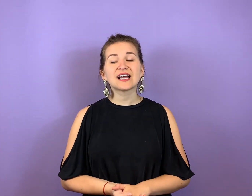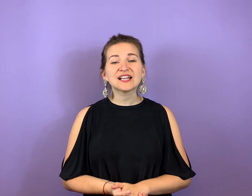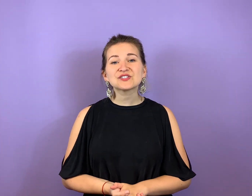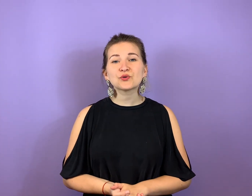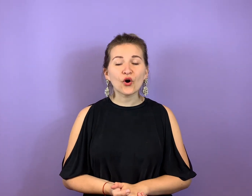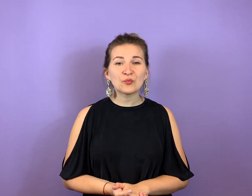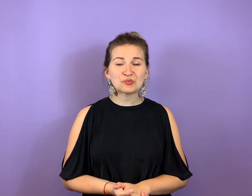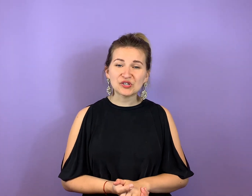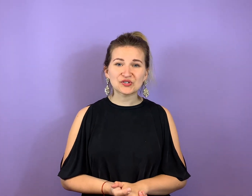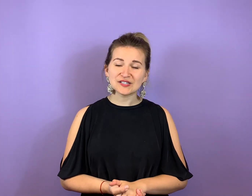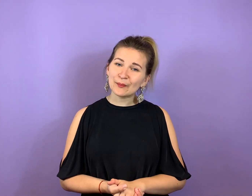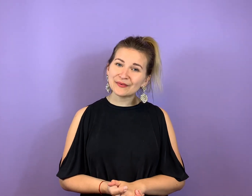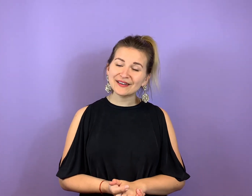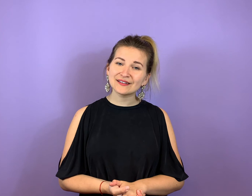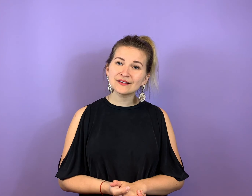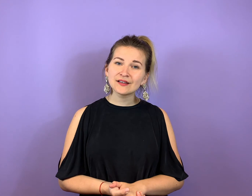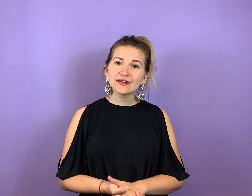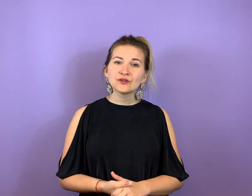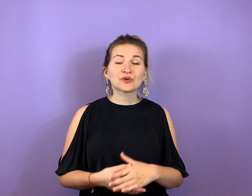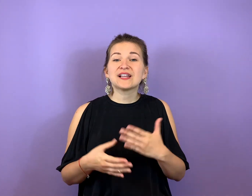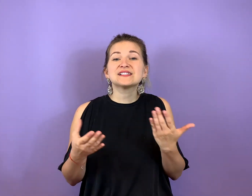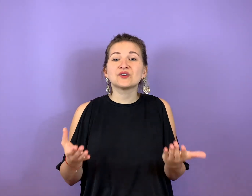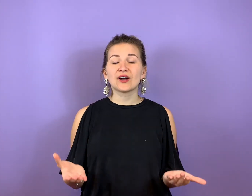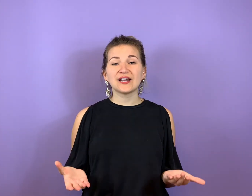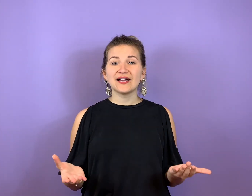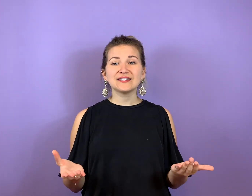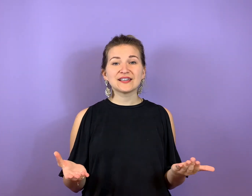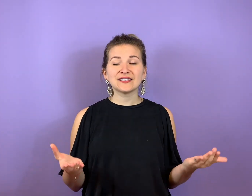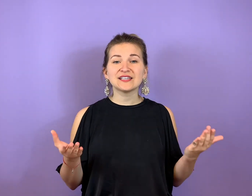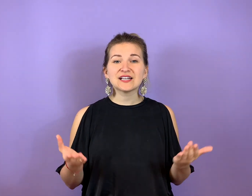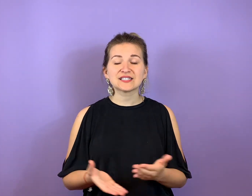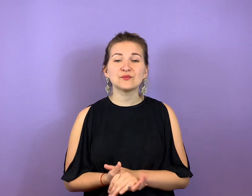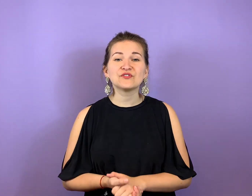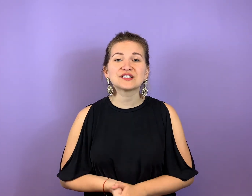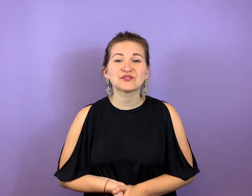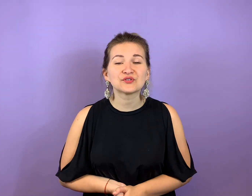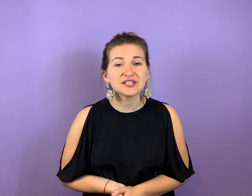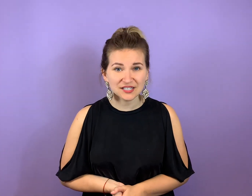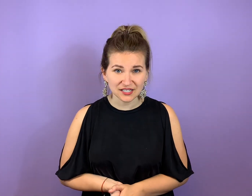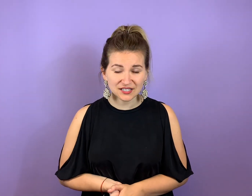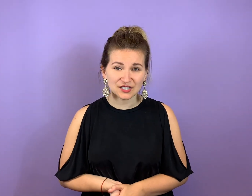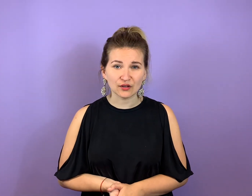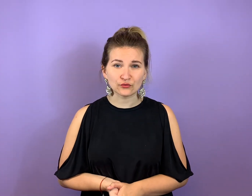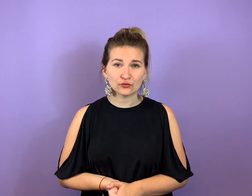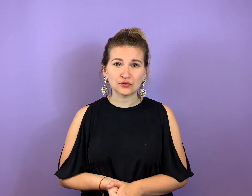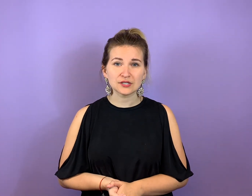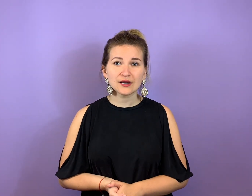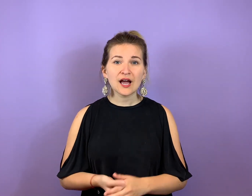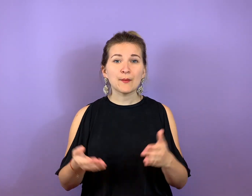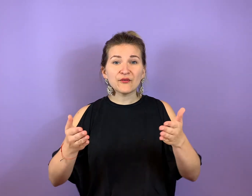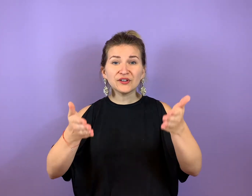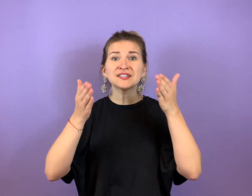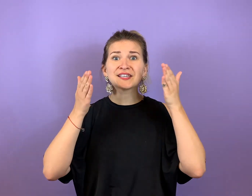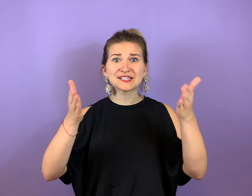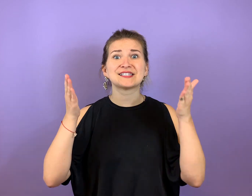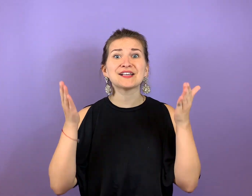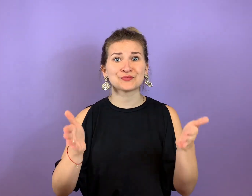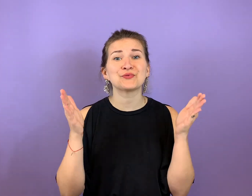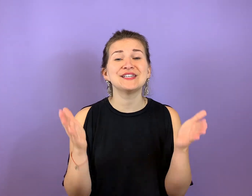kannst du auch mit mir zusammen gehen. Du kannst ihn auch alleine gehen, je nachdem, es sich für dich richtig anfühlt. Aber wichtig ist, dass du ihn